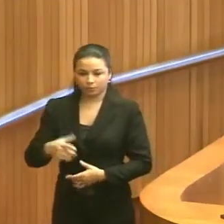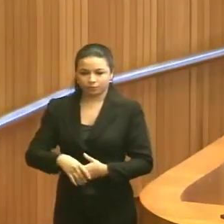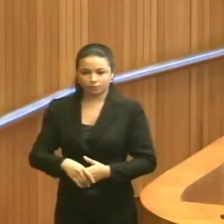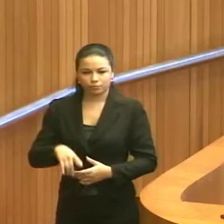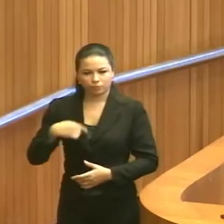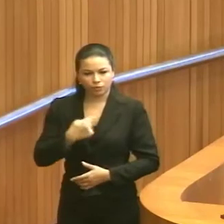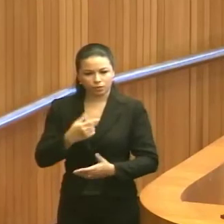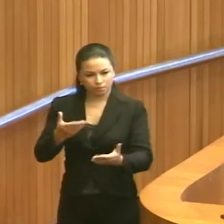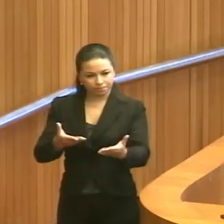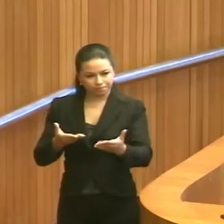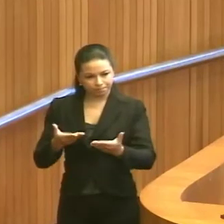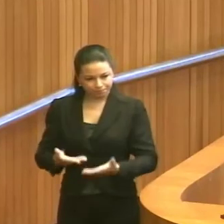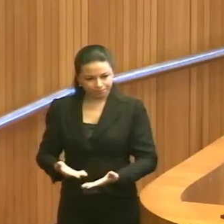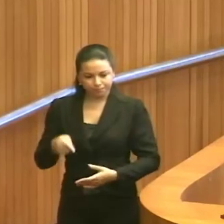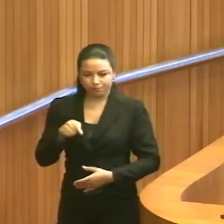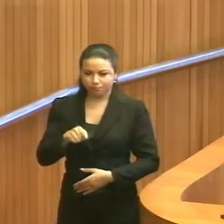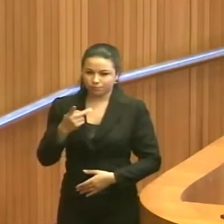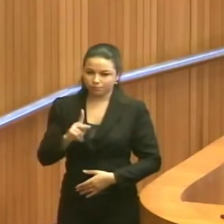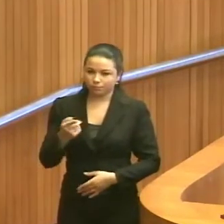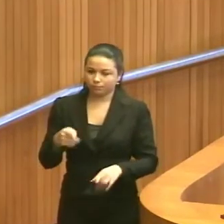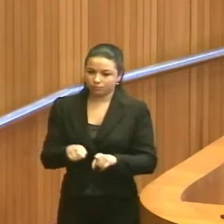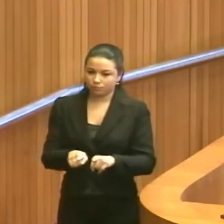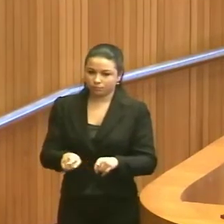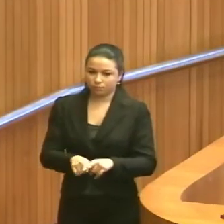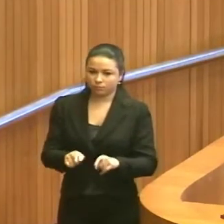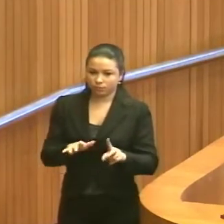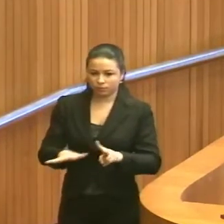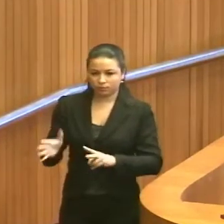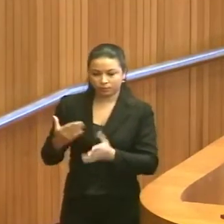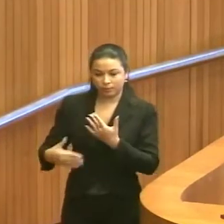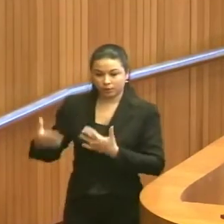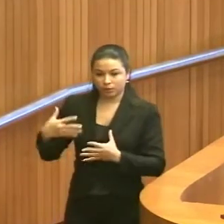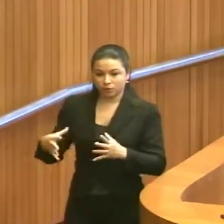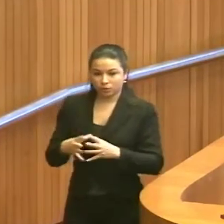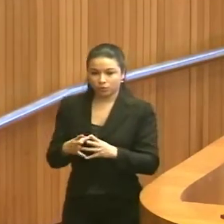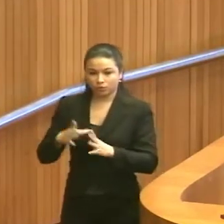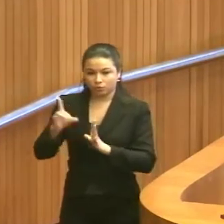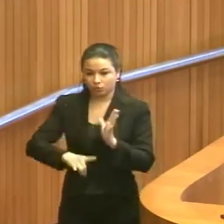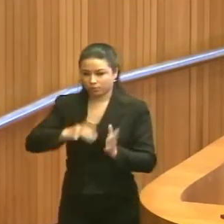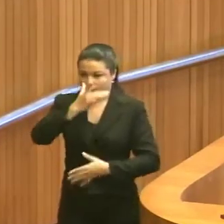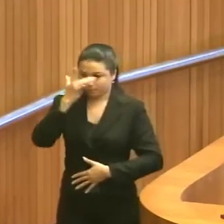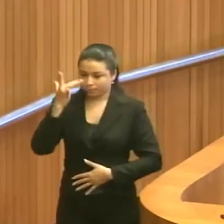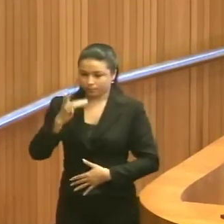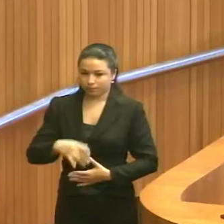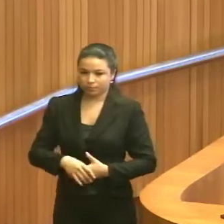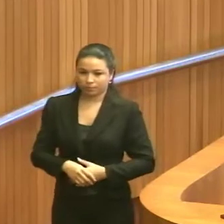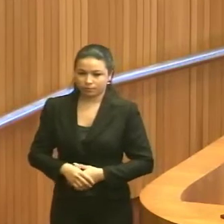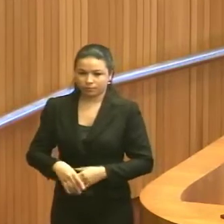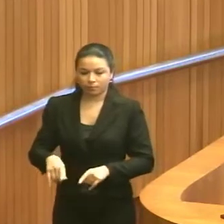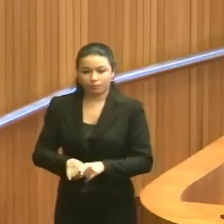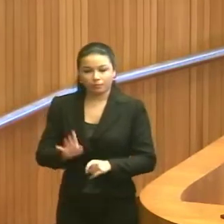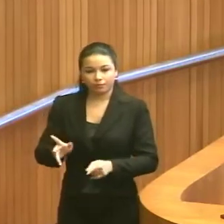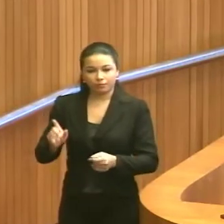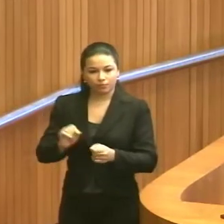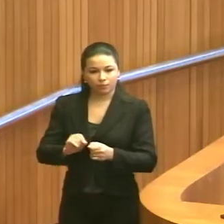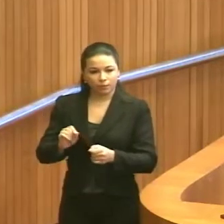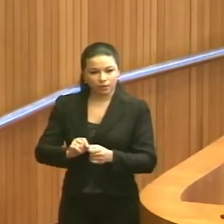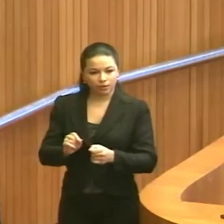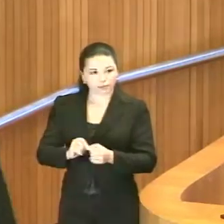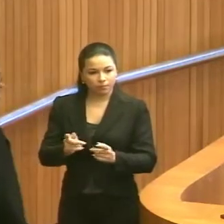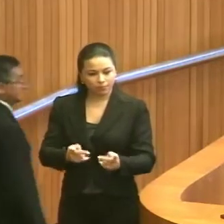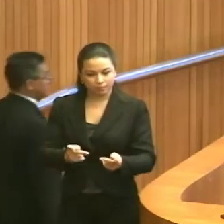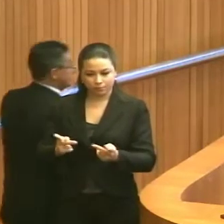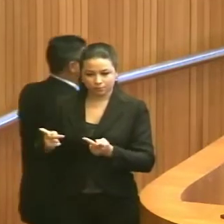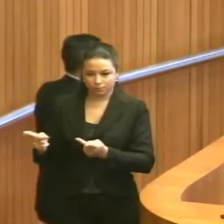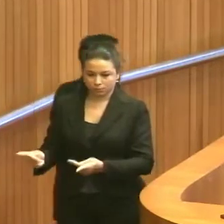Nós recebemos esses moradores, na semana passada, na Comissão de Direitos Humanos. Fizemos uma